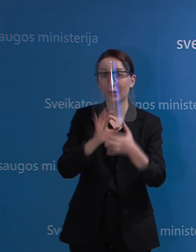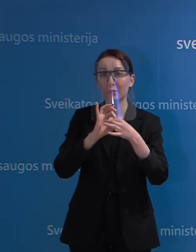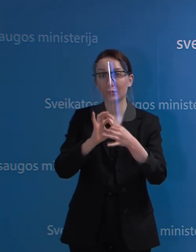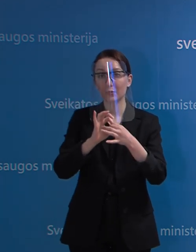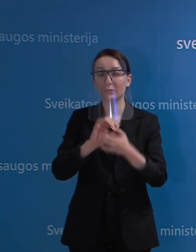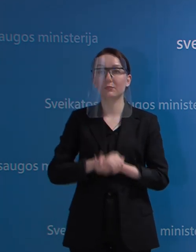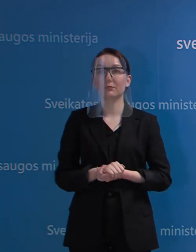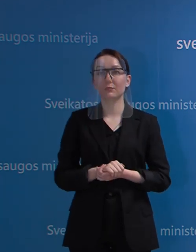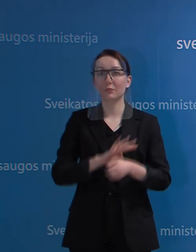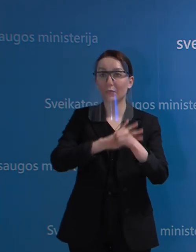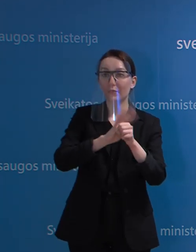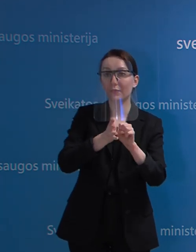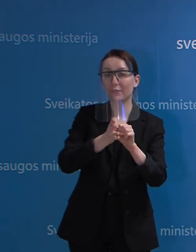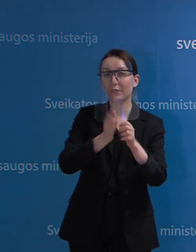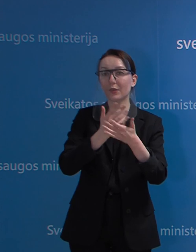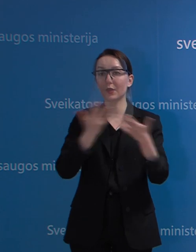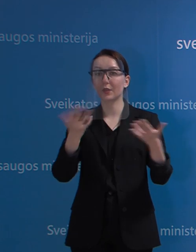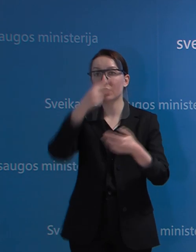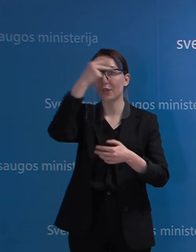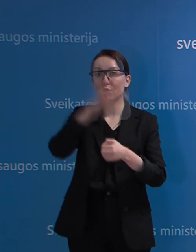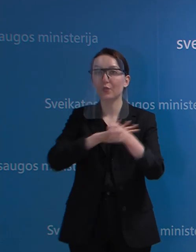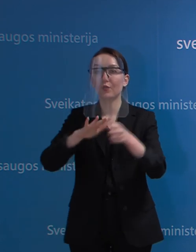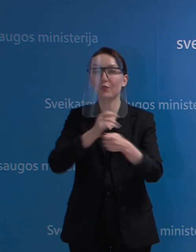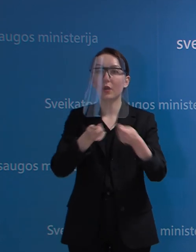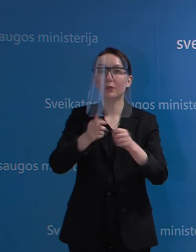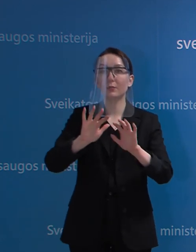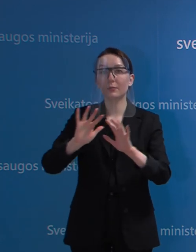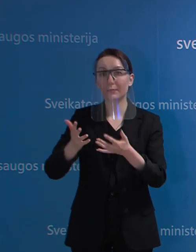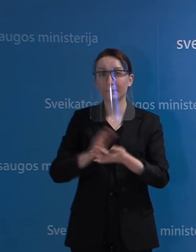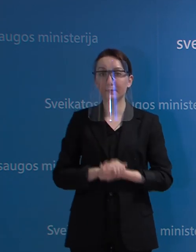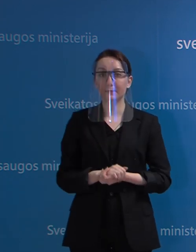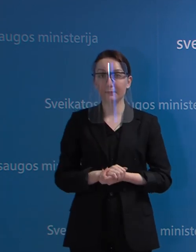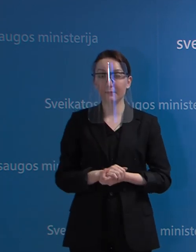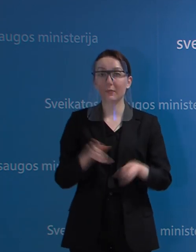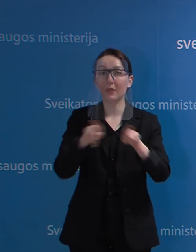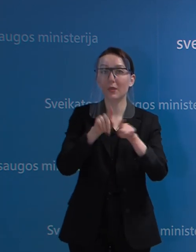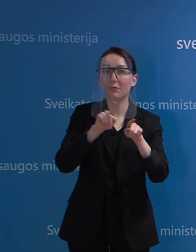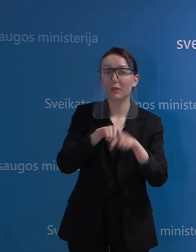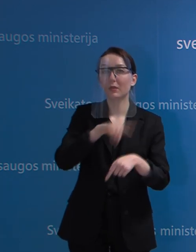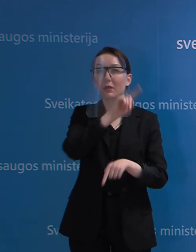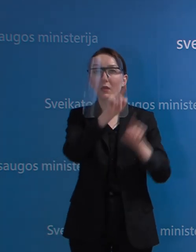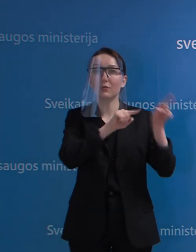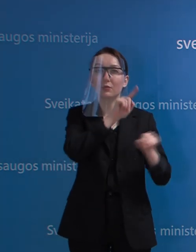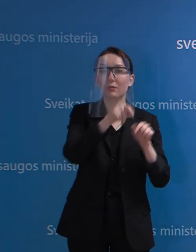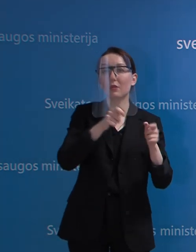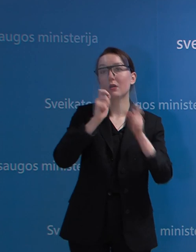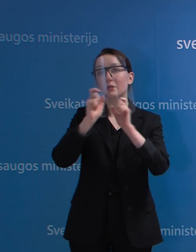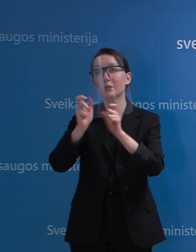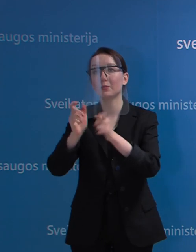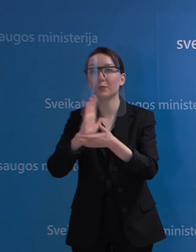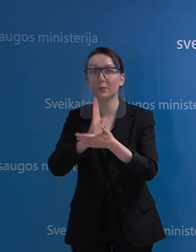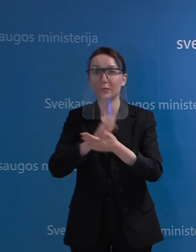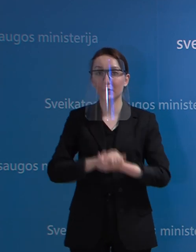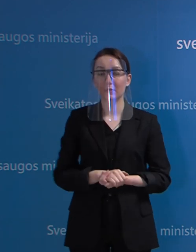koronaviruso situacijos valdymu šalyje, pakomentuos plačiau naujausius primtus